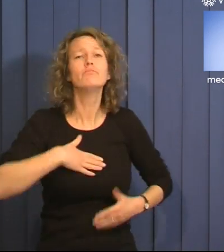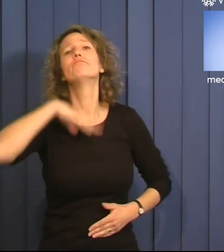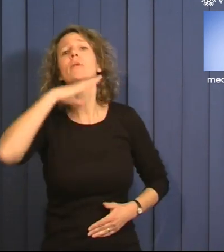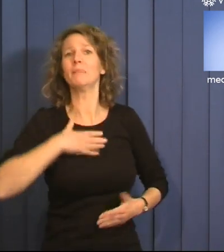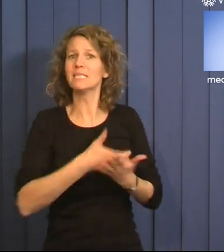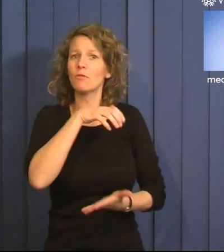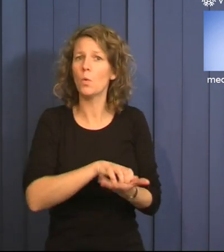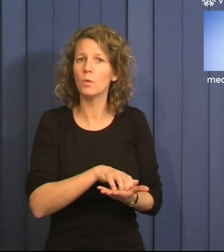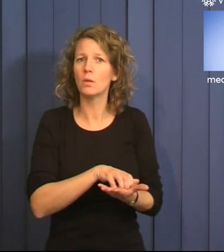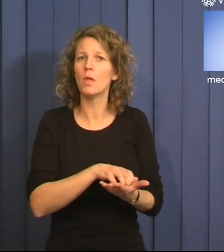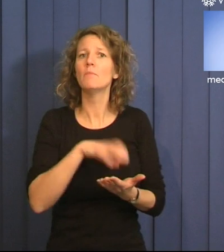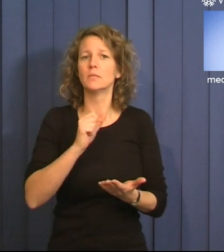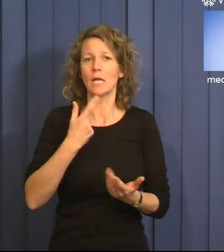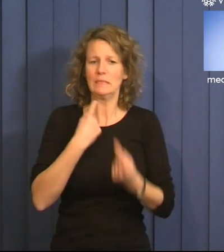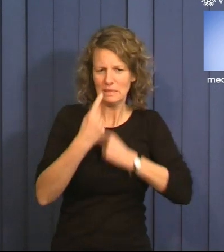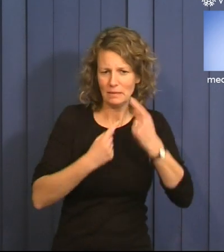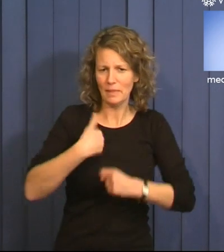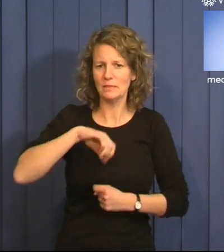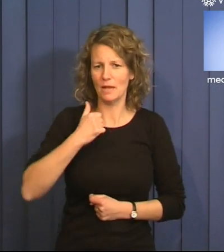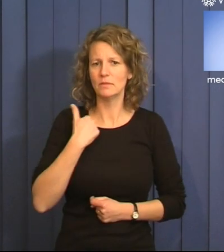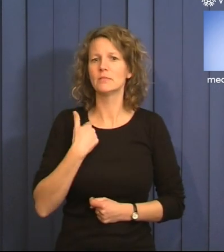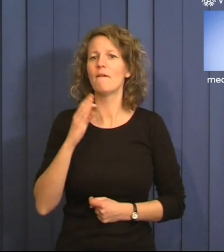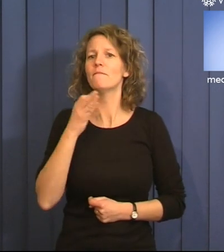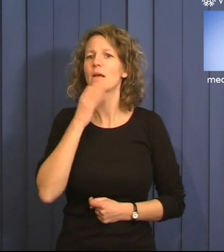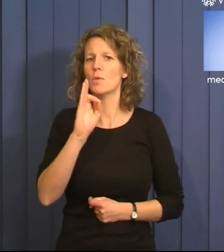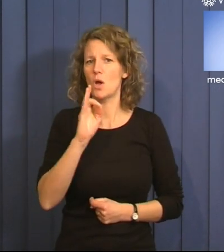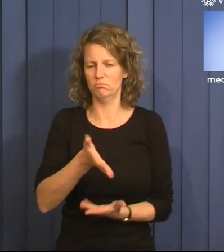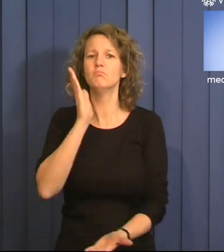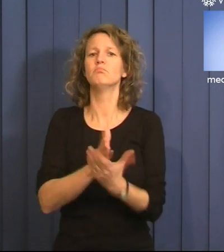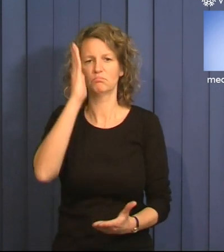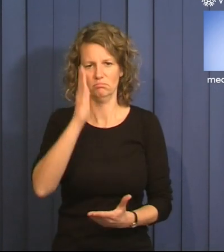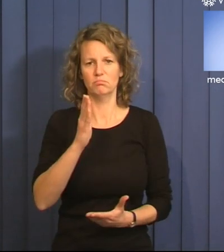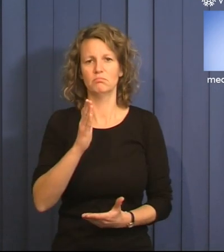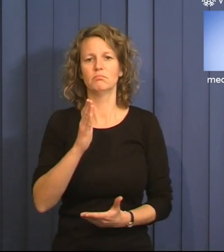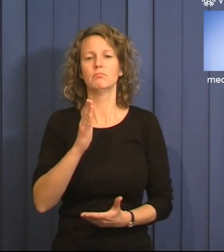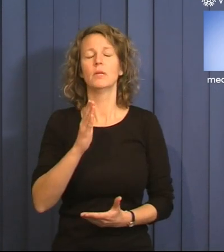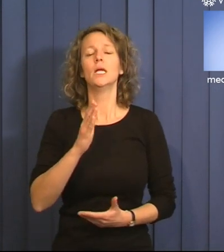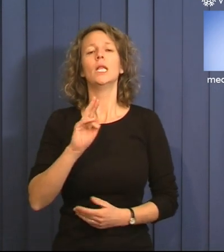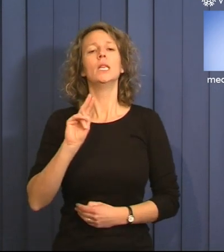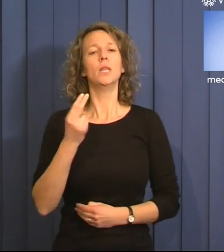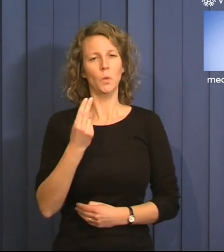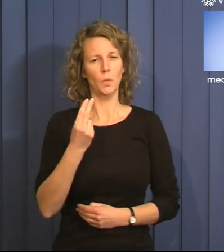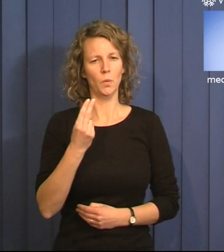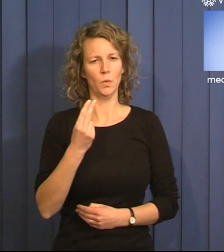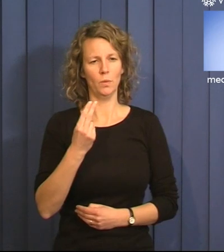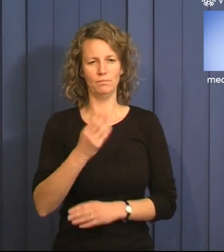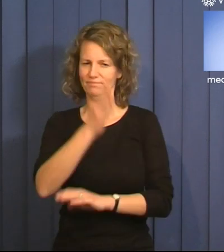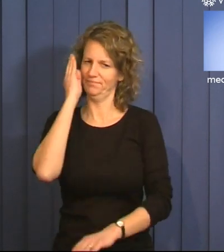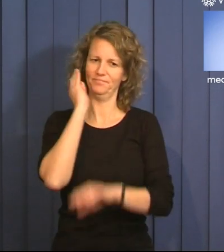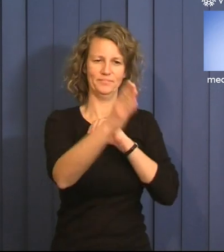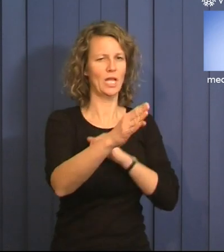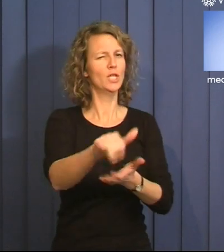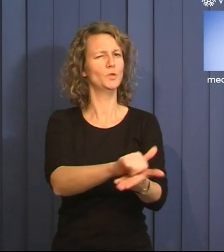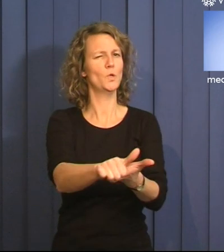februari vägde plussidan över minussidan på min lista över här beslutet. Och jag sa högt till mig själv. Let's do it!